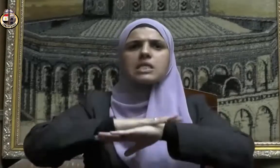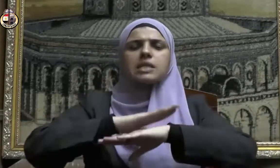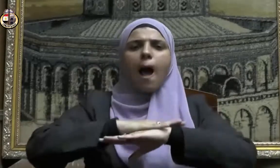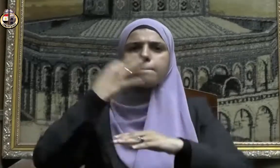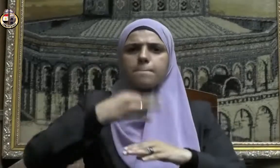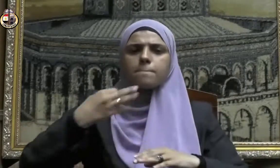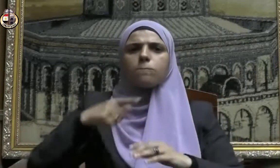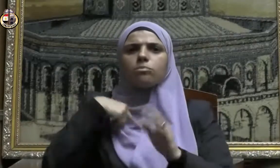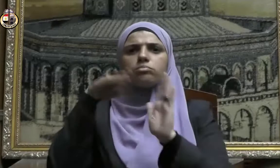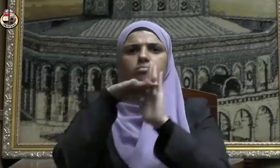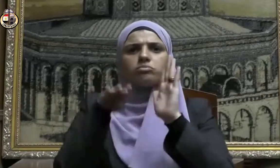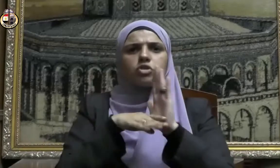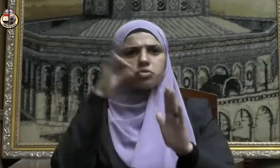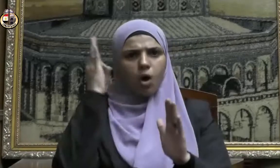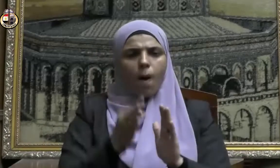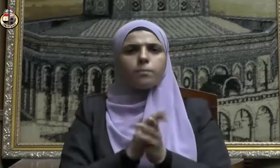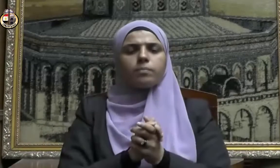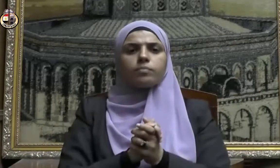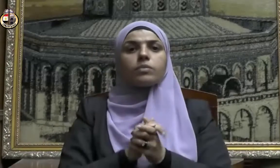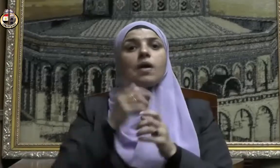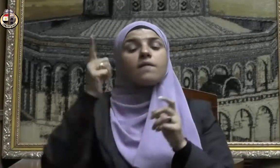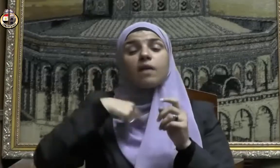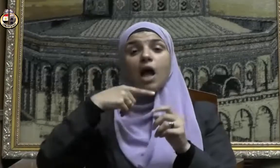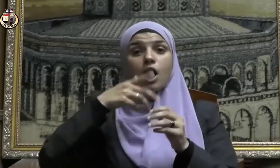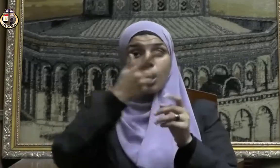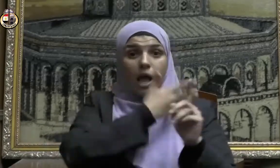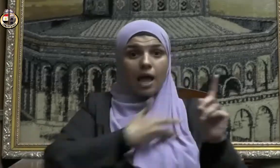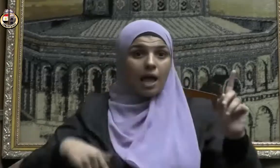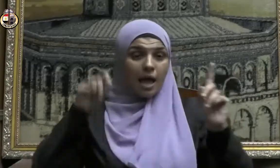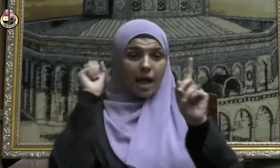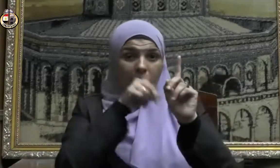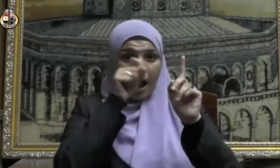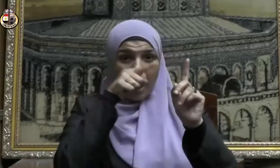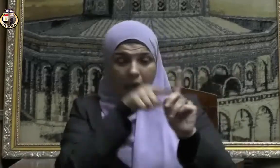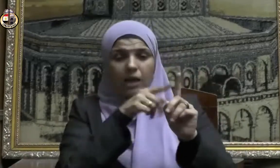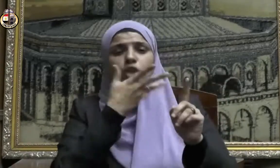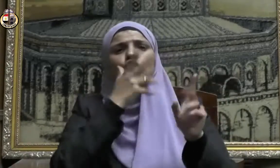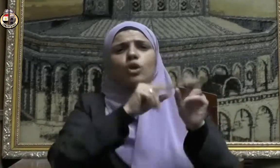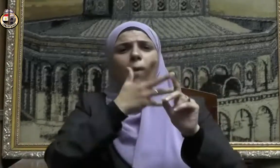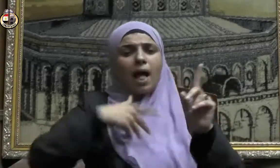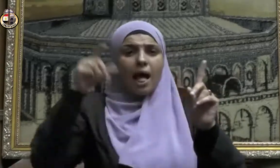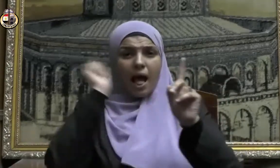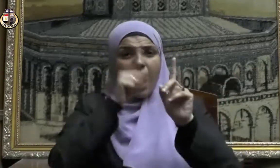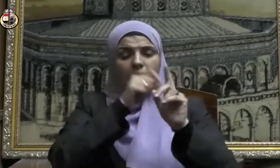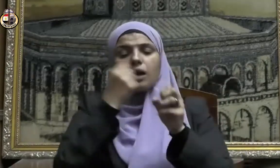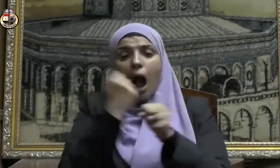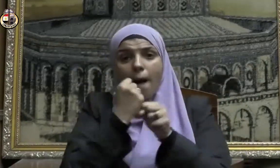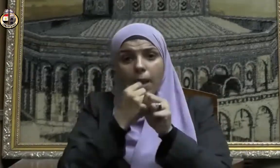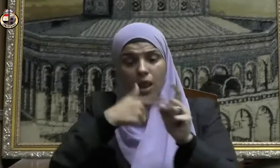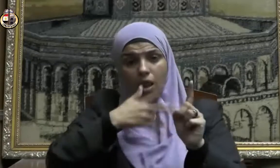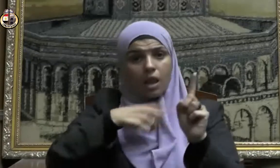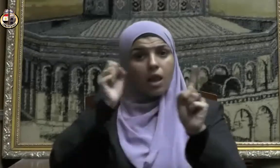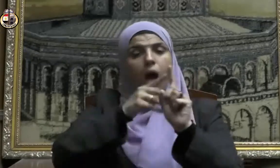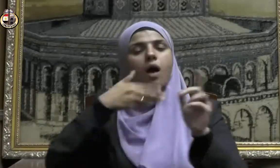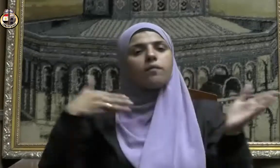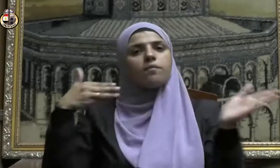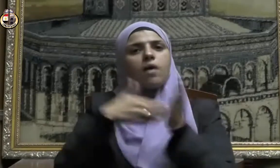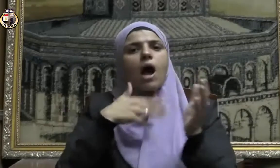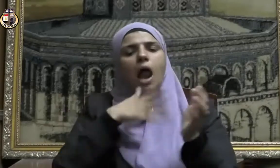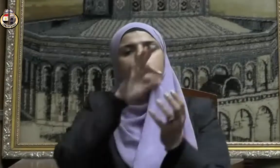والانضباط فالحاج من خلال حجه يتوجب عليه أن يطبق